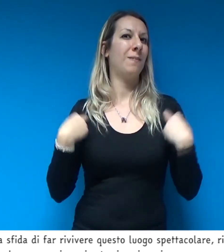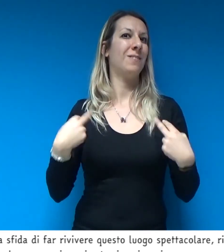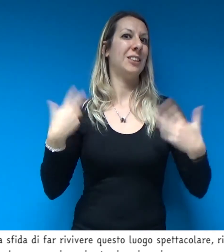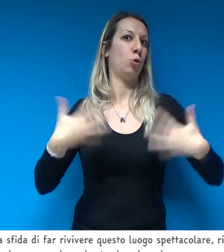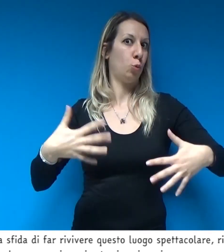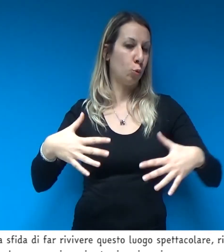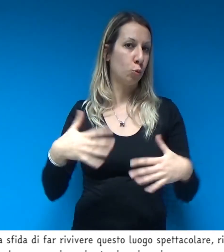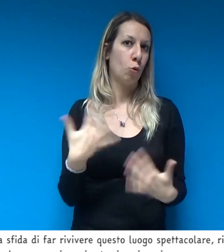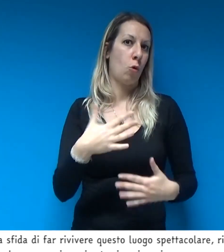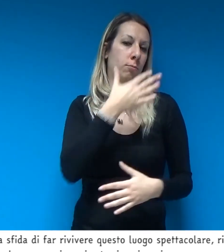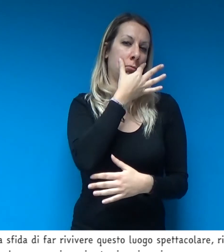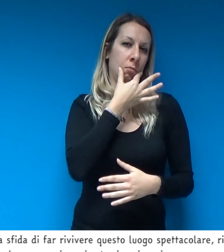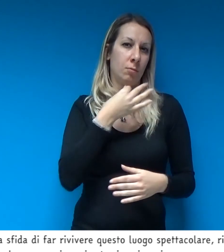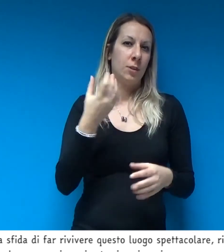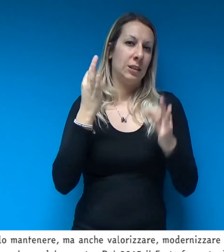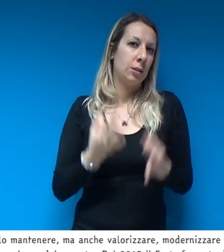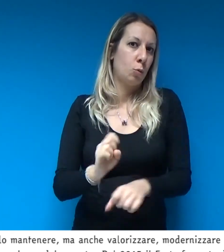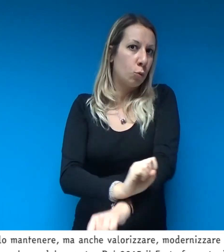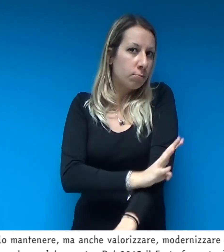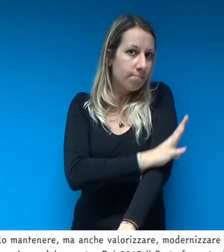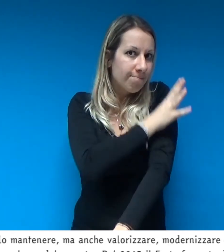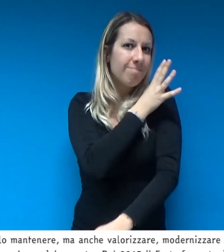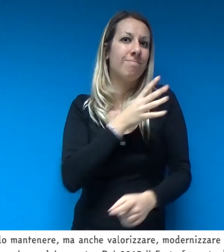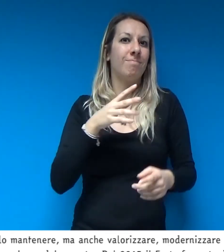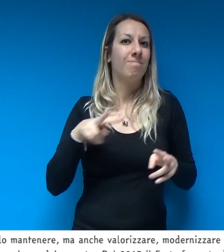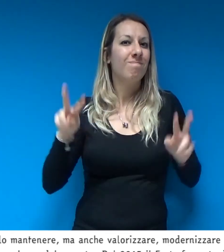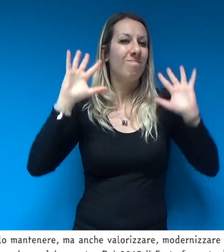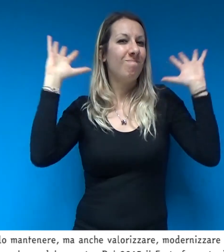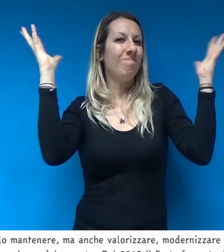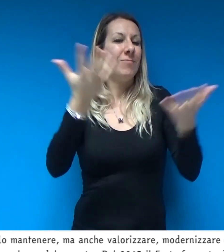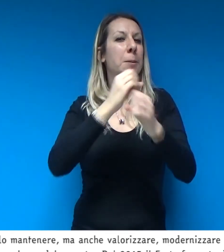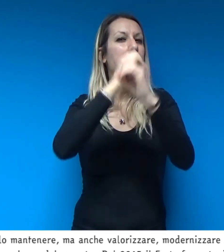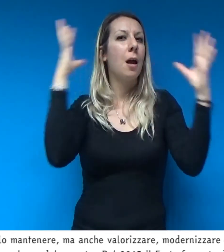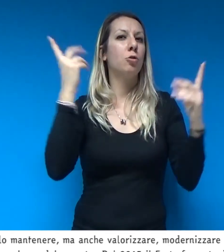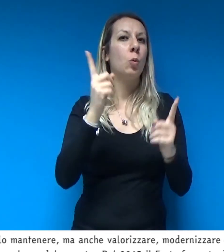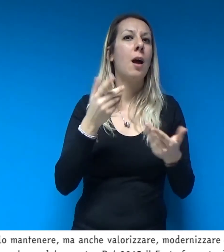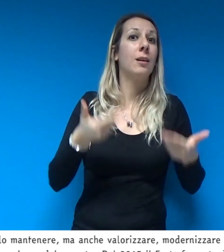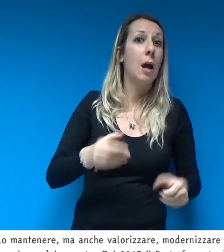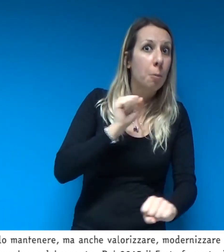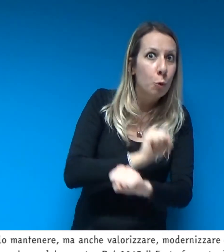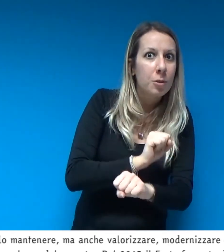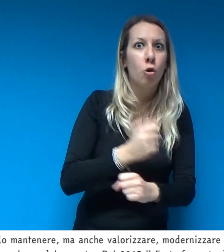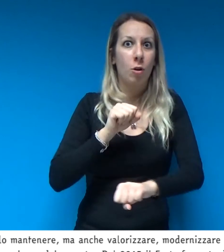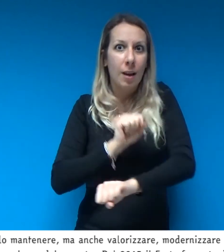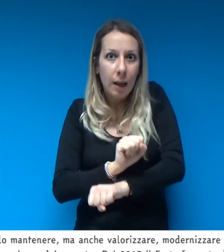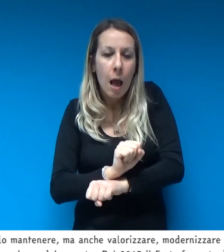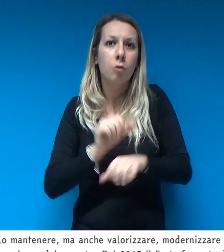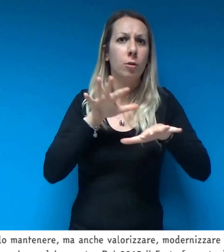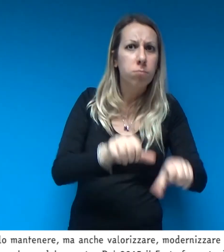respira tra i suoi muri. Conservare non è solo mantenere, ma anche valorizzare, modernizzare e